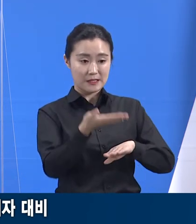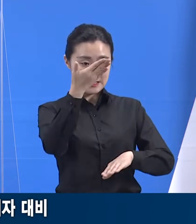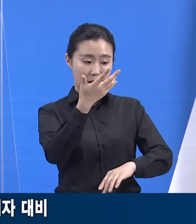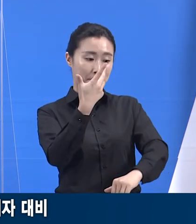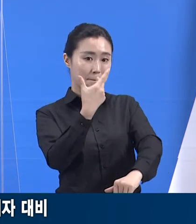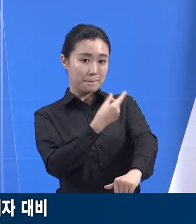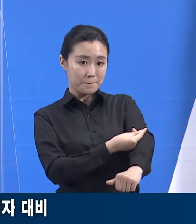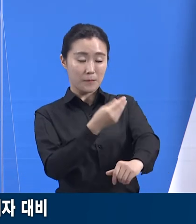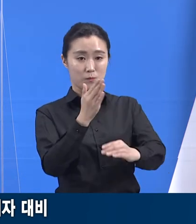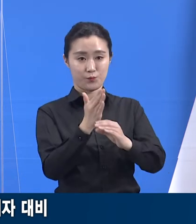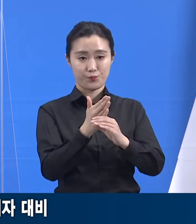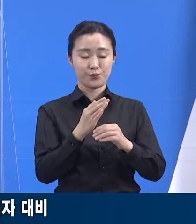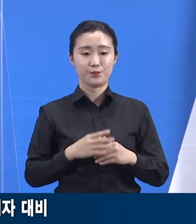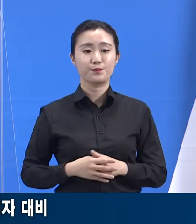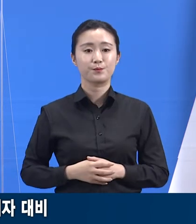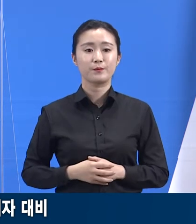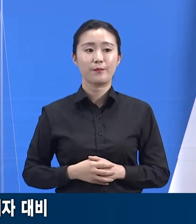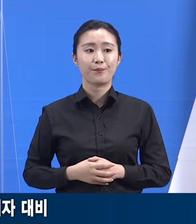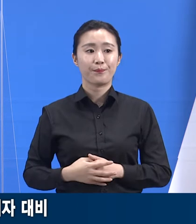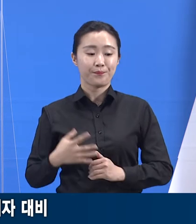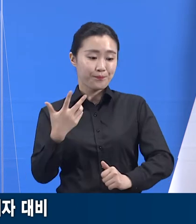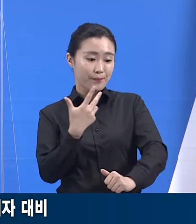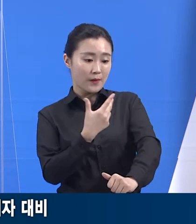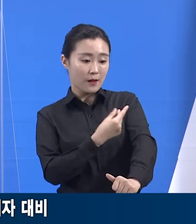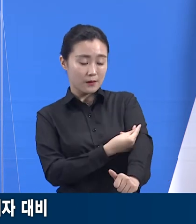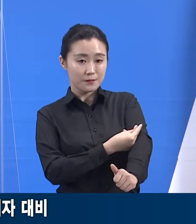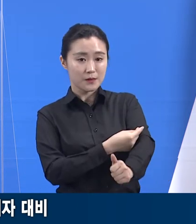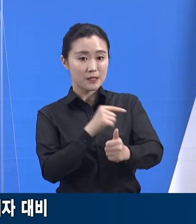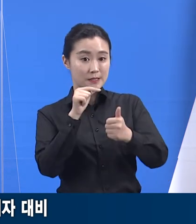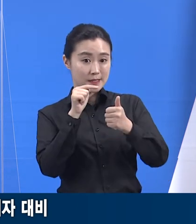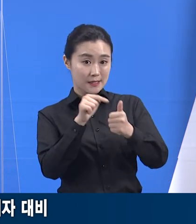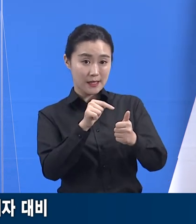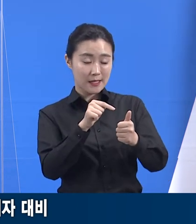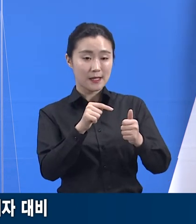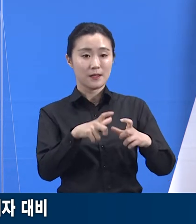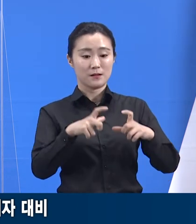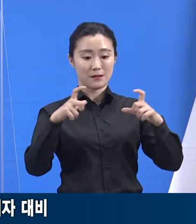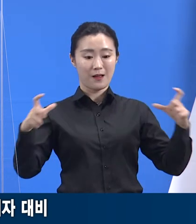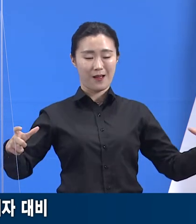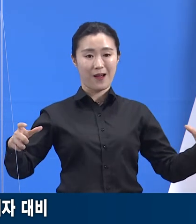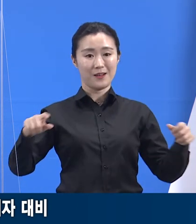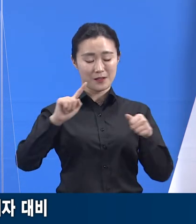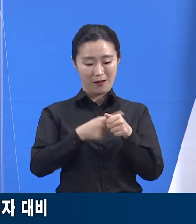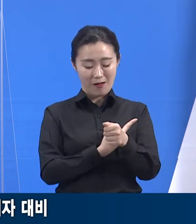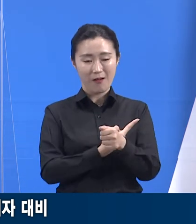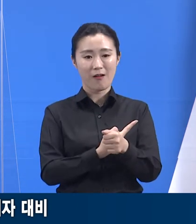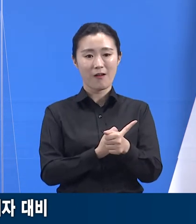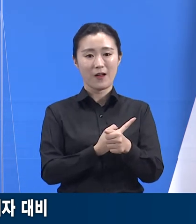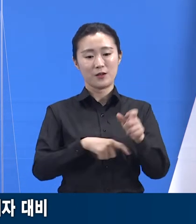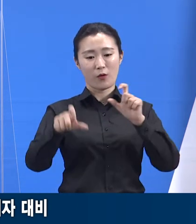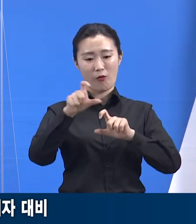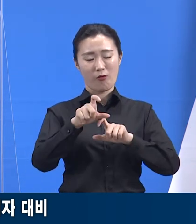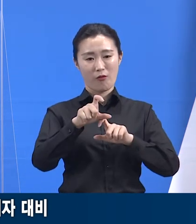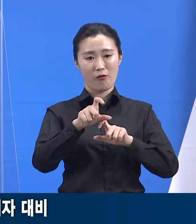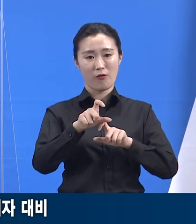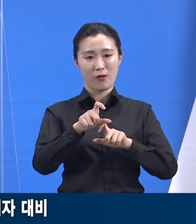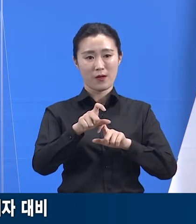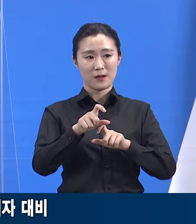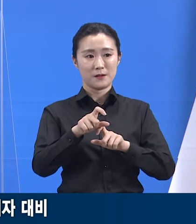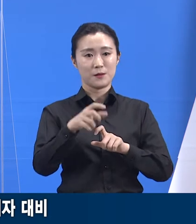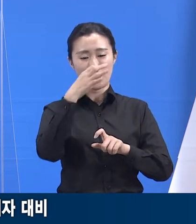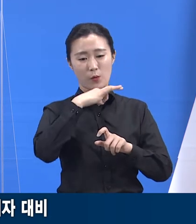접종이 진행되고 있습니다. 접종 대상자의 범위가 확대되는 만큼 더 많은 개선효과가 있을 것으로 기대합니다.